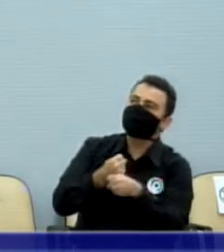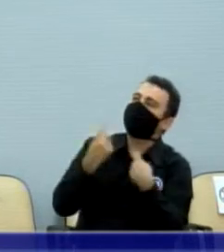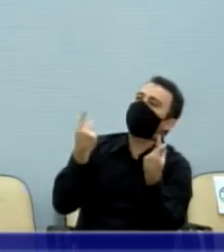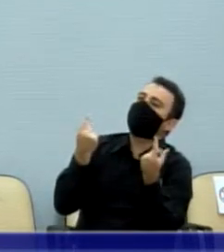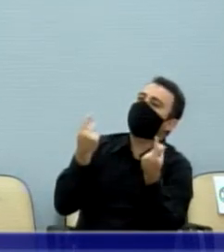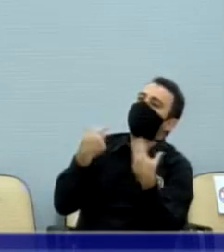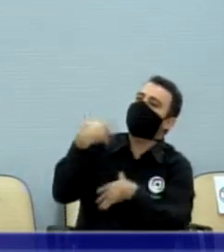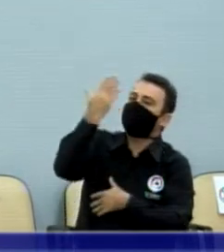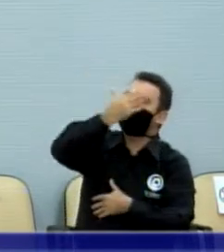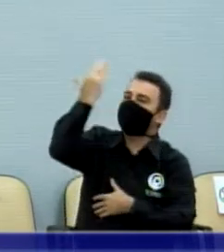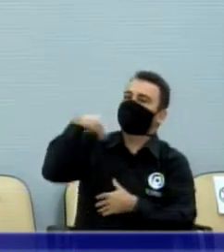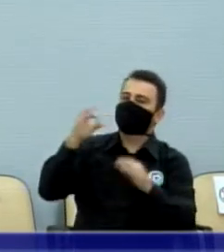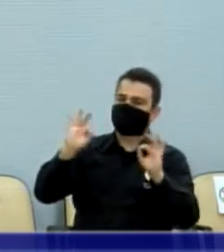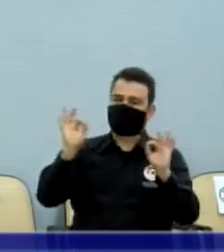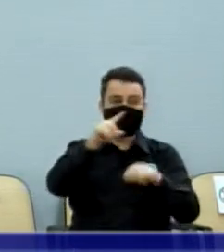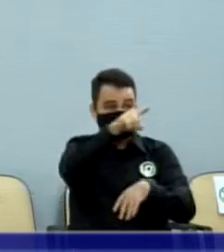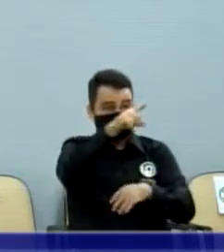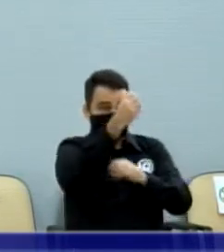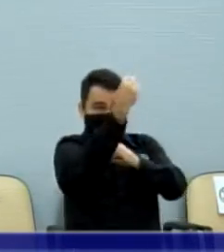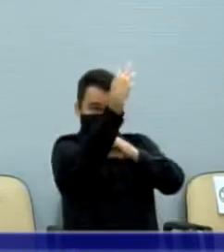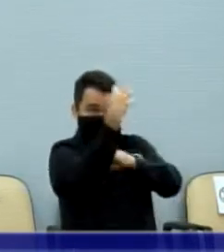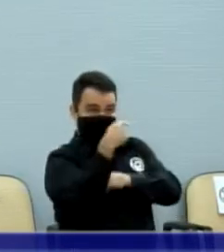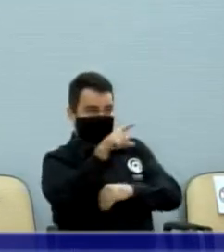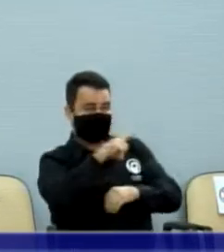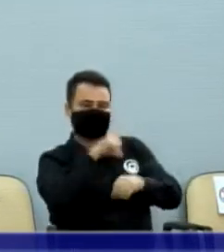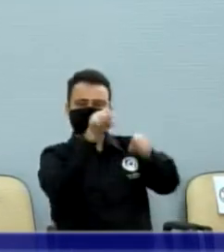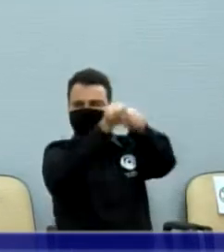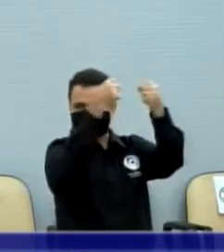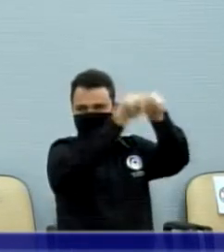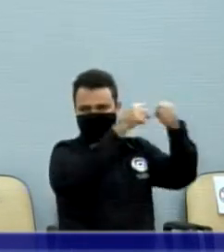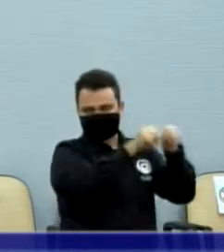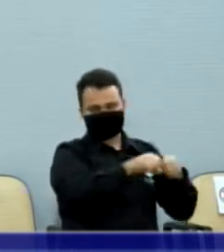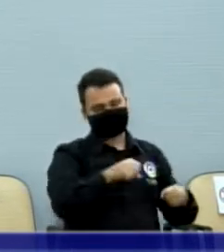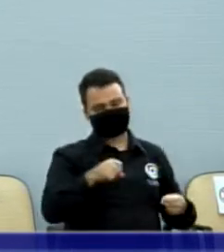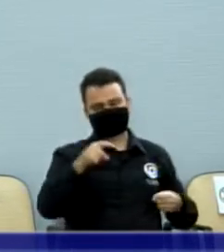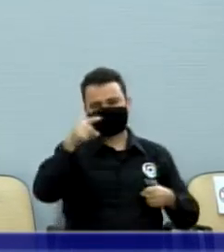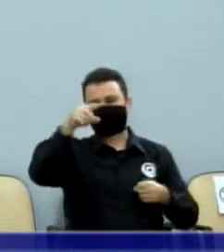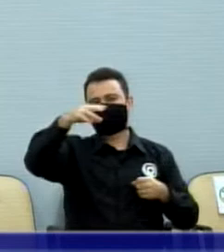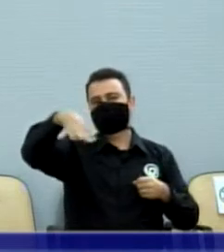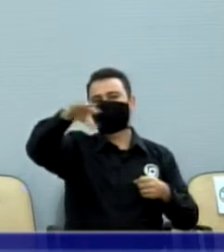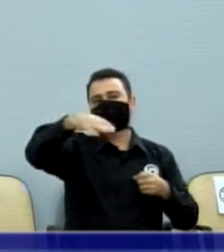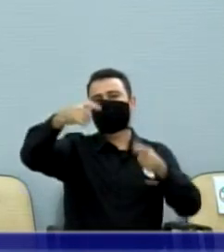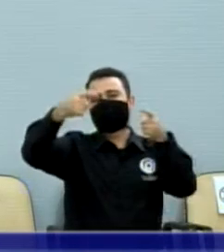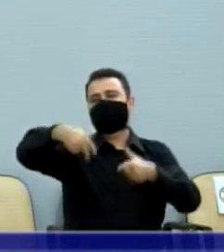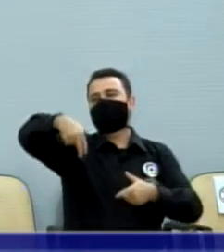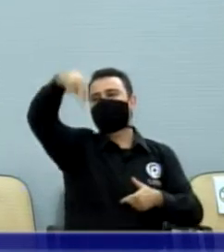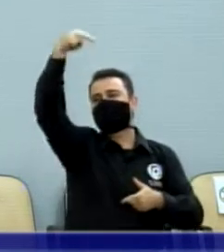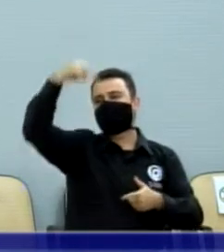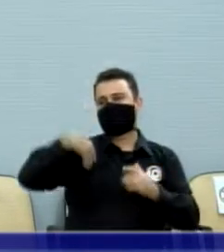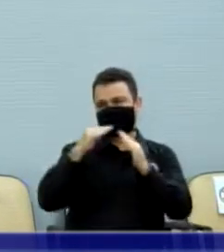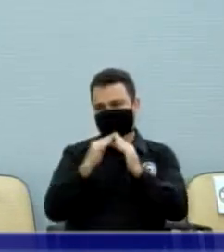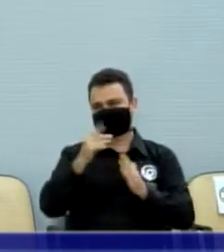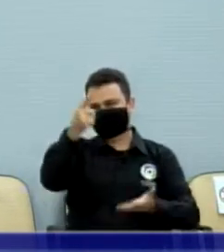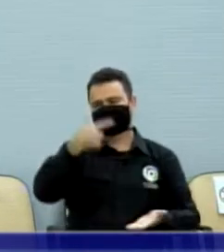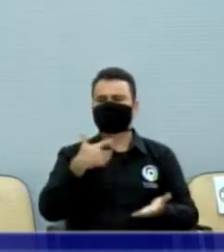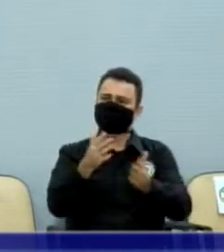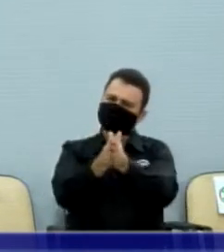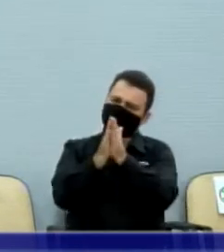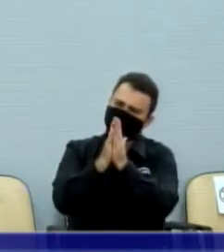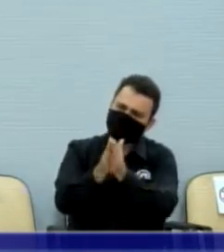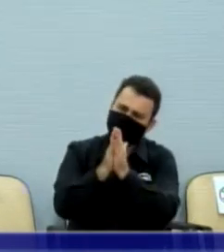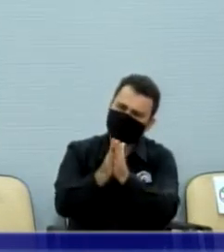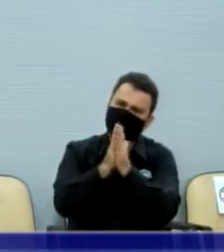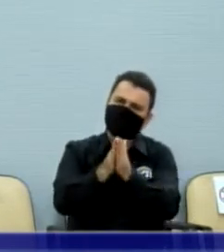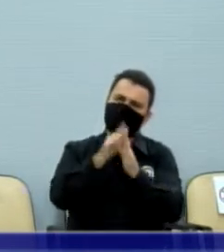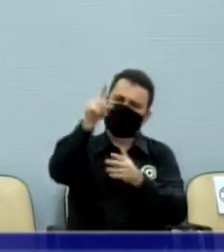E os que têm, já não estão nem funcionando direito. Então, eu, como morador da região norte, venho aqui, secretário, vamos andar a região norte lá, vamos subir a avenida do Linhão,